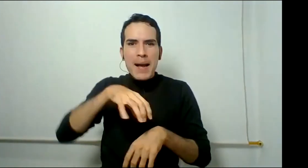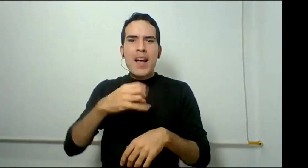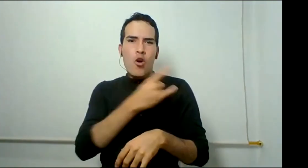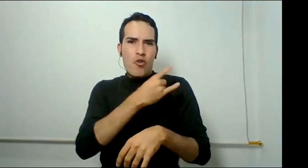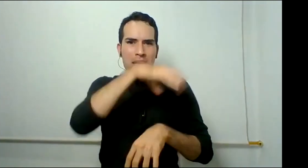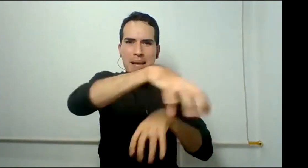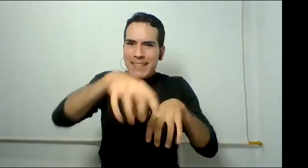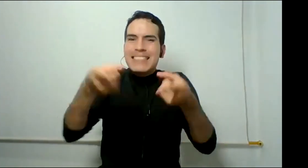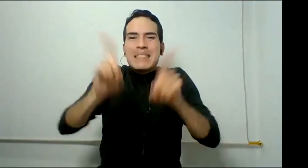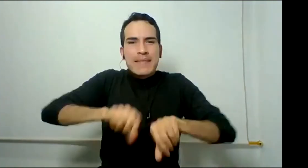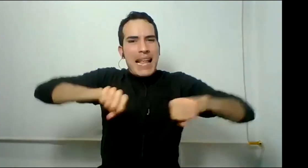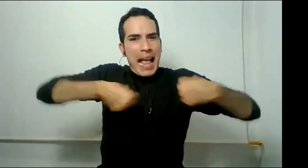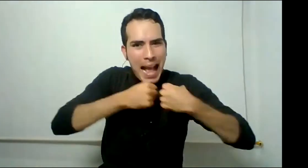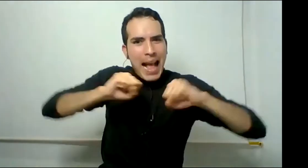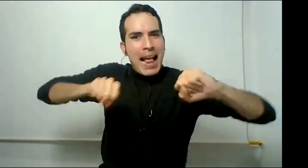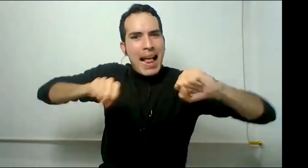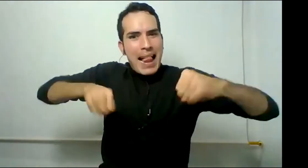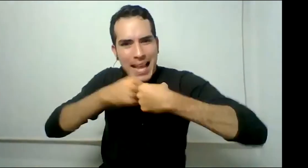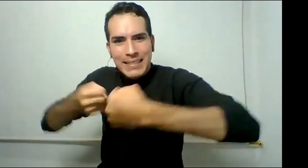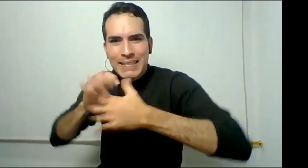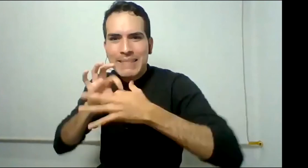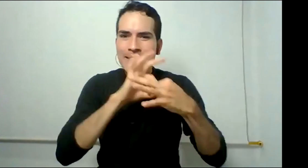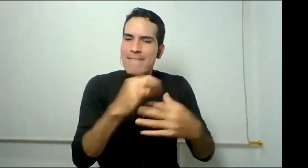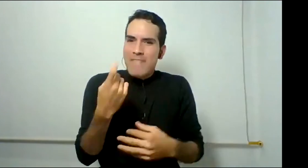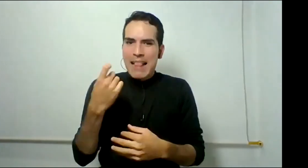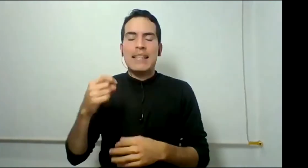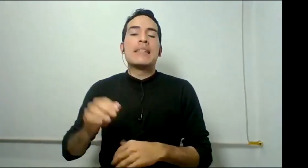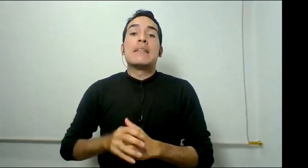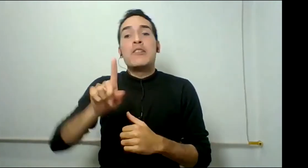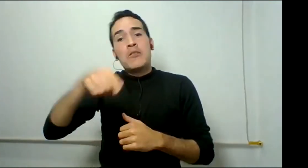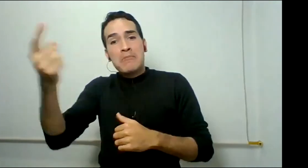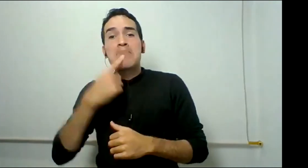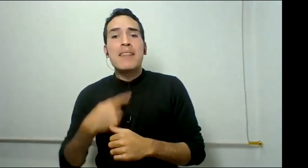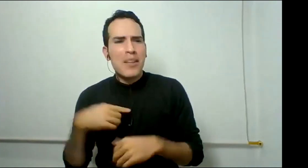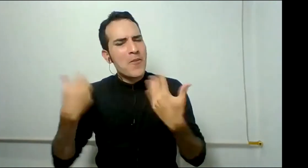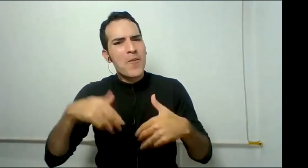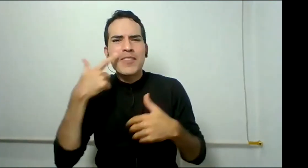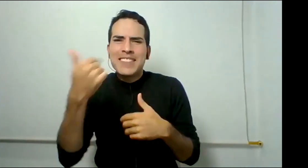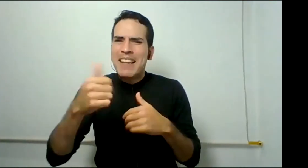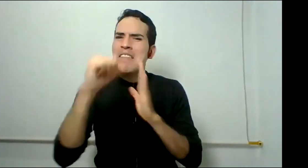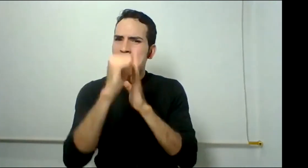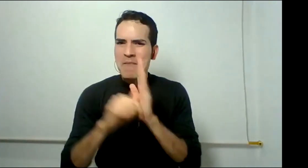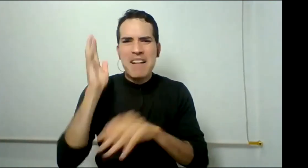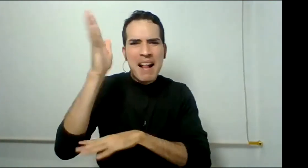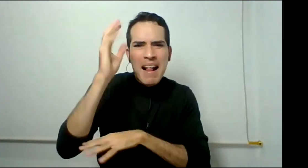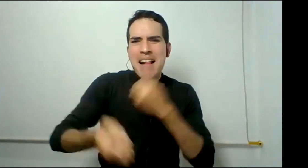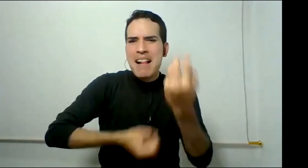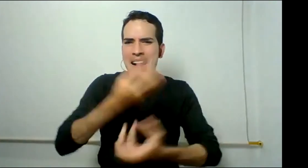más cosas juntos. Y Lina María dice que bonito programa, muy interesante, las diferentes apreciaciones, solo puedo decir la lengua de